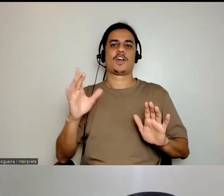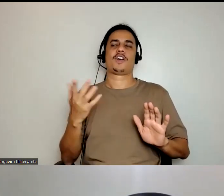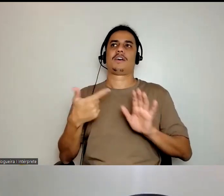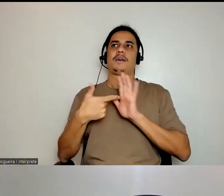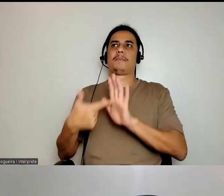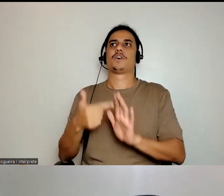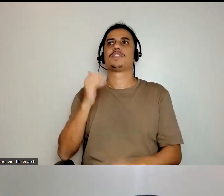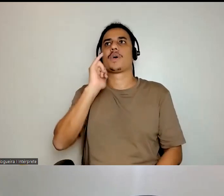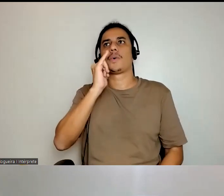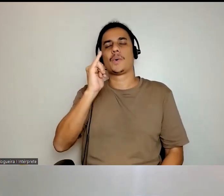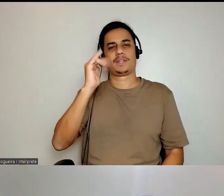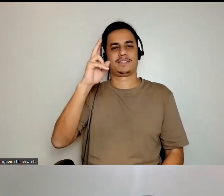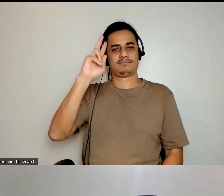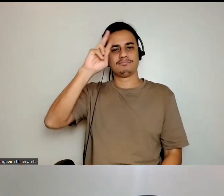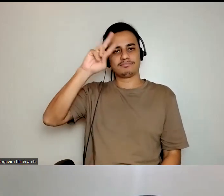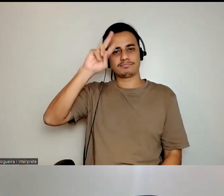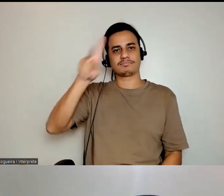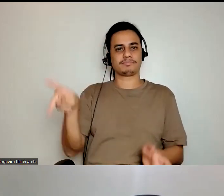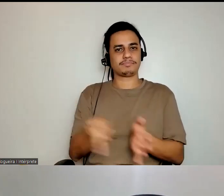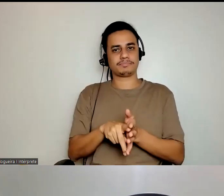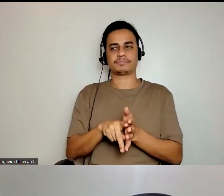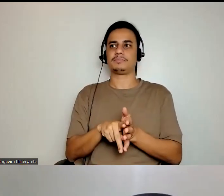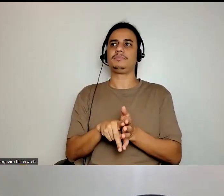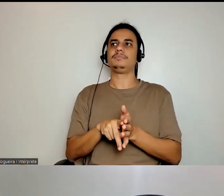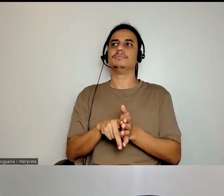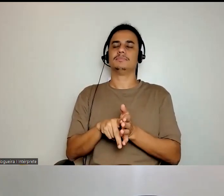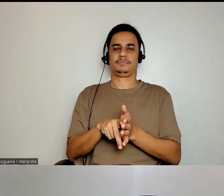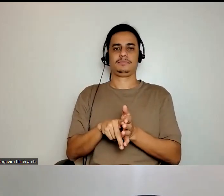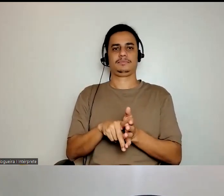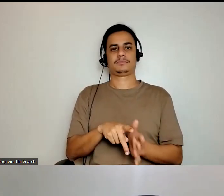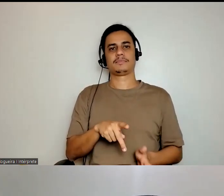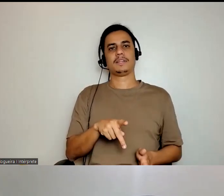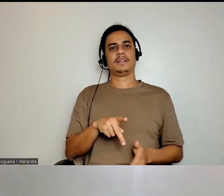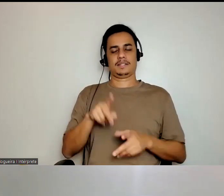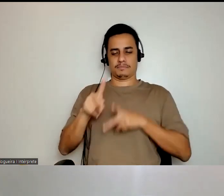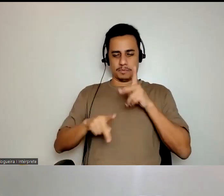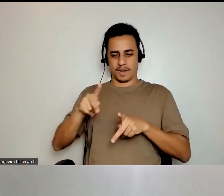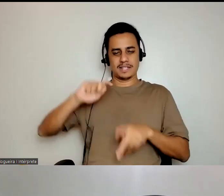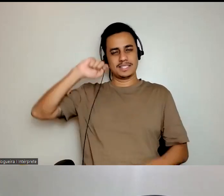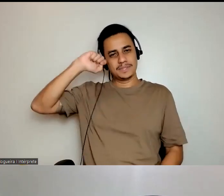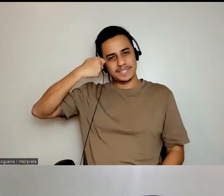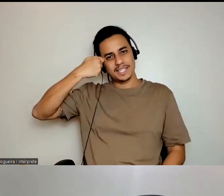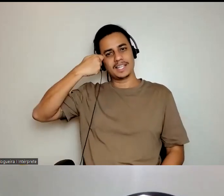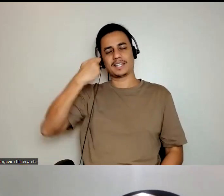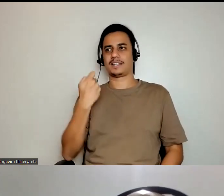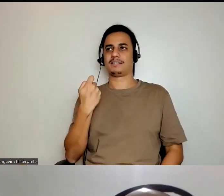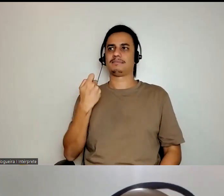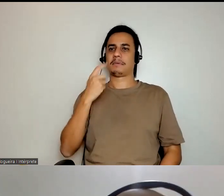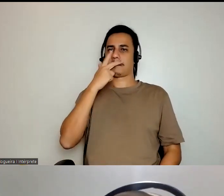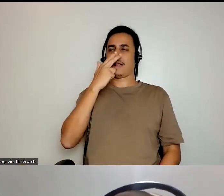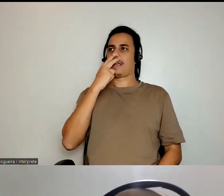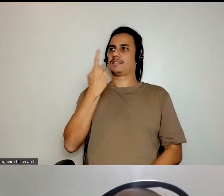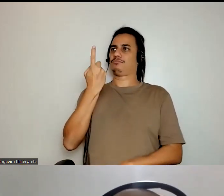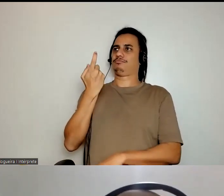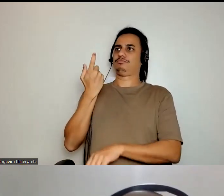contando uma narrativa que ainda ingessa a população negra e